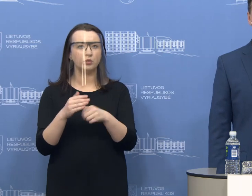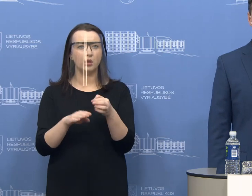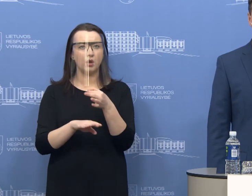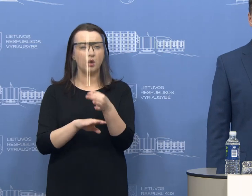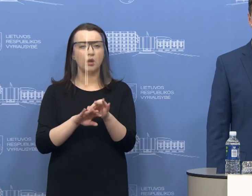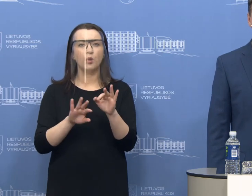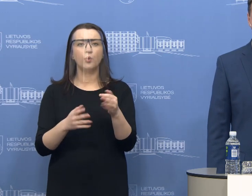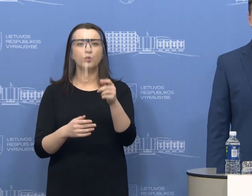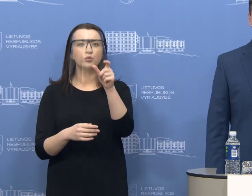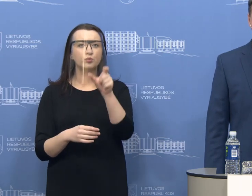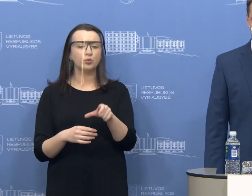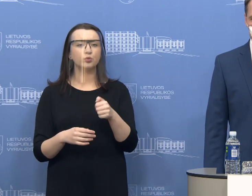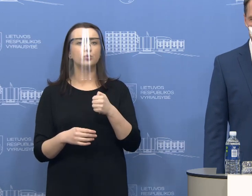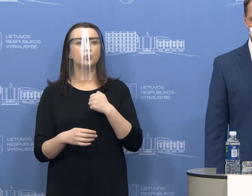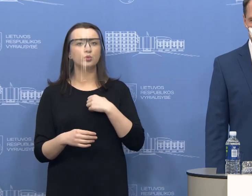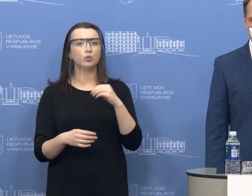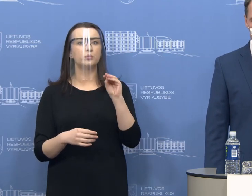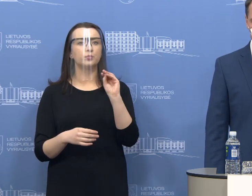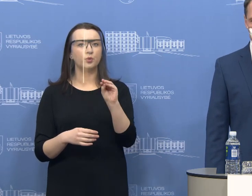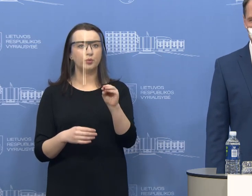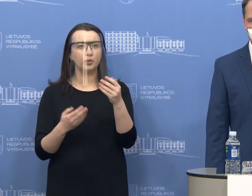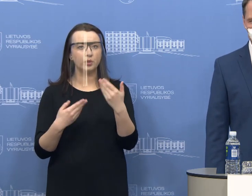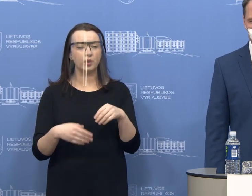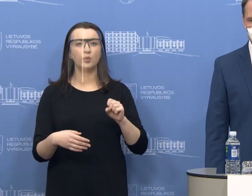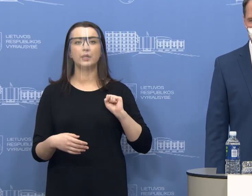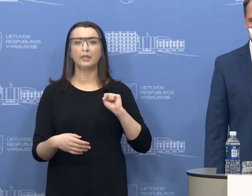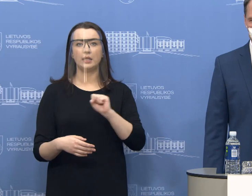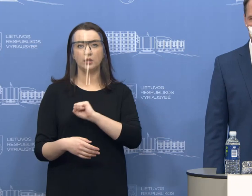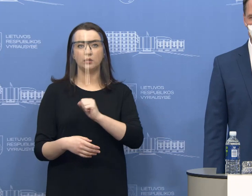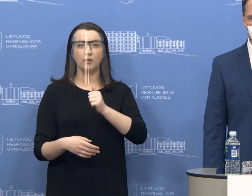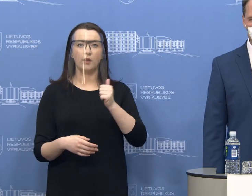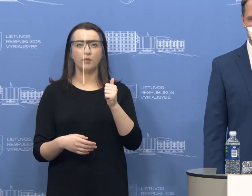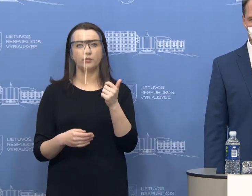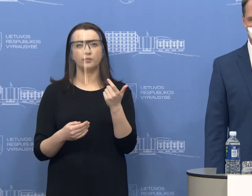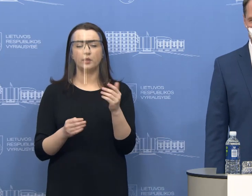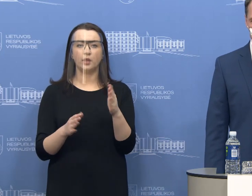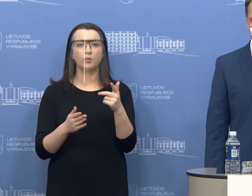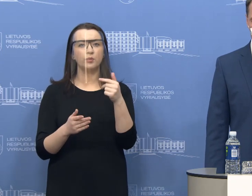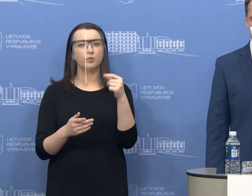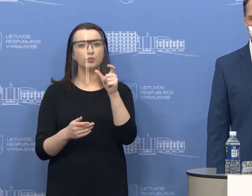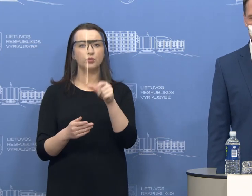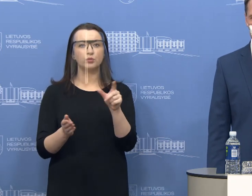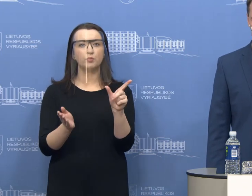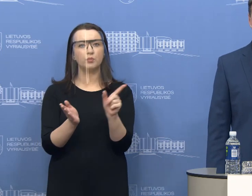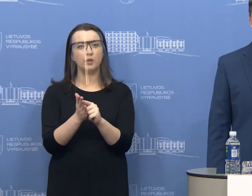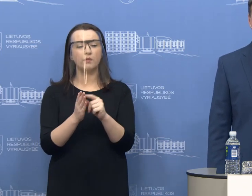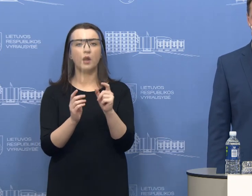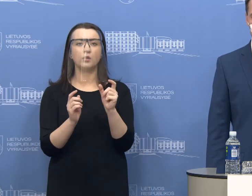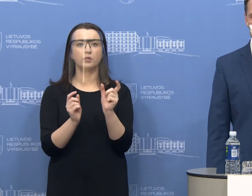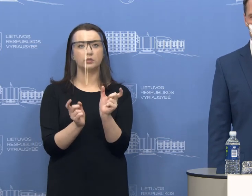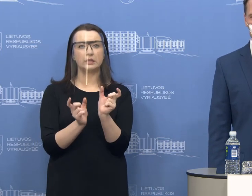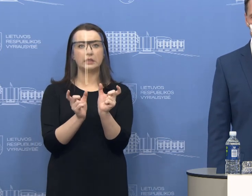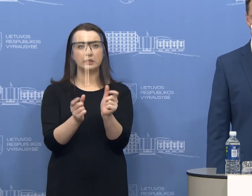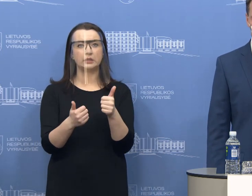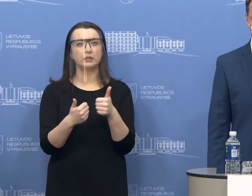Jeigu asmo turi įspėjimą, gydytų įspėjimą neišvykti, jeigu jis privalo savo izoliuotis, pavyzdžiui, grįžęs iš užsienio,